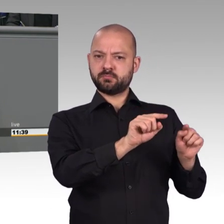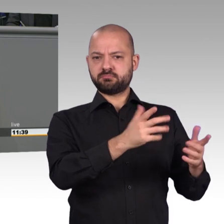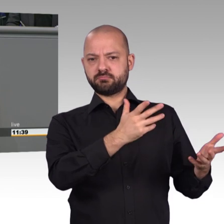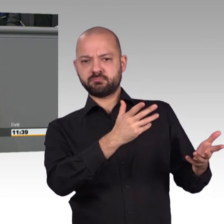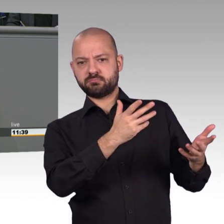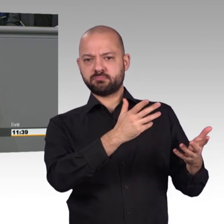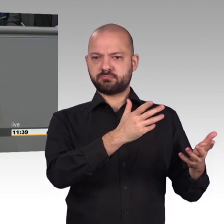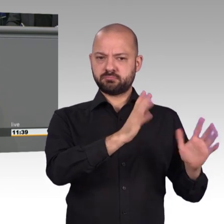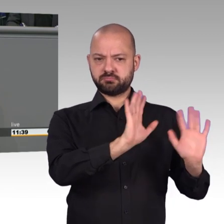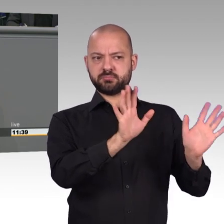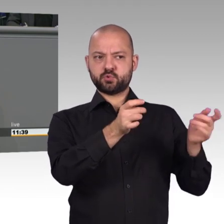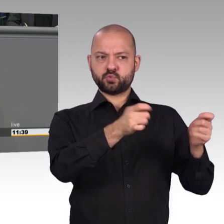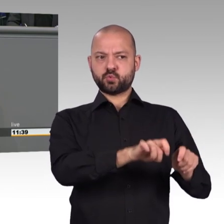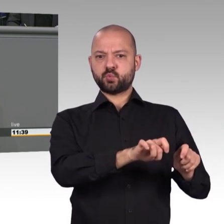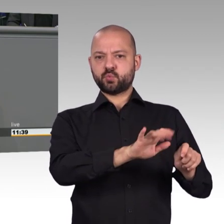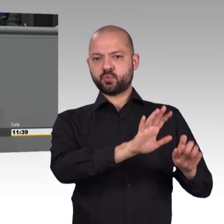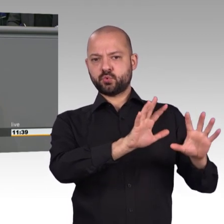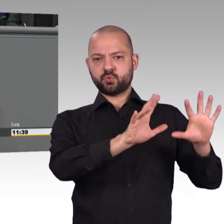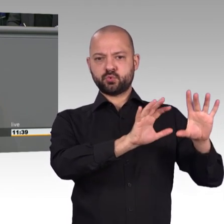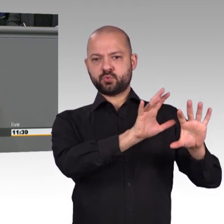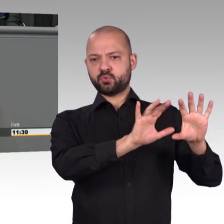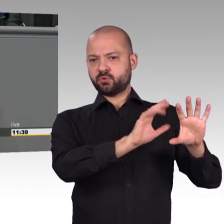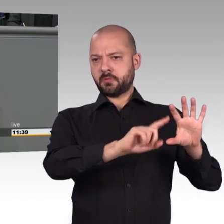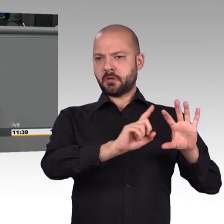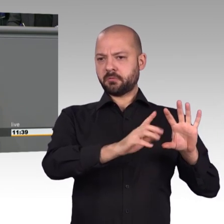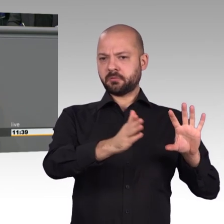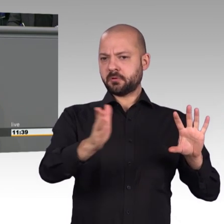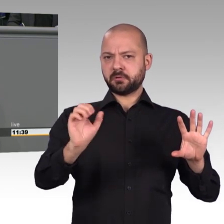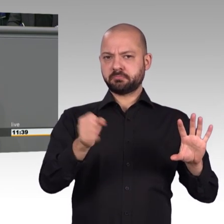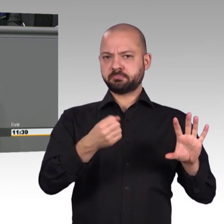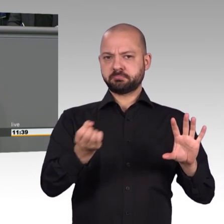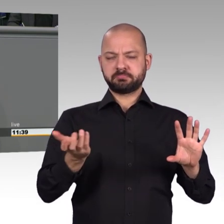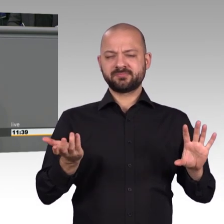Schwangerschaftsabbrüchen nichts im Strafrecht verloren haben. § 219a muss weg.